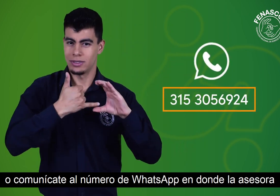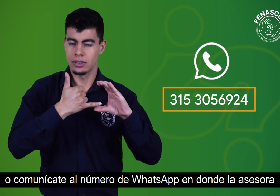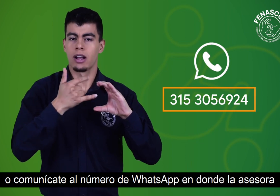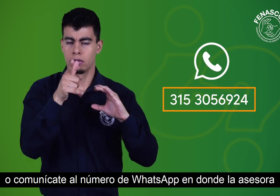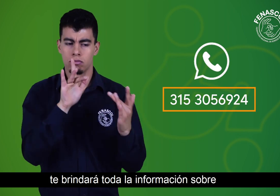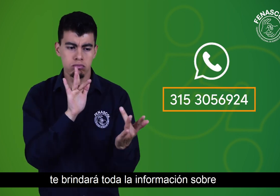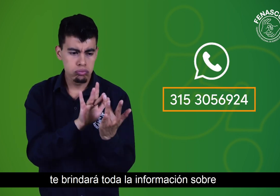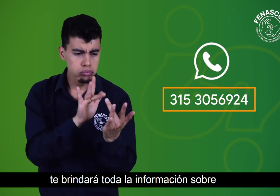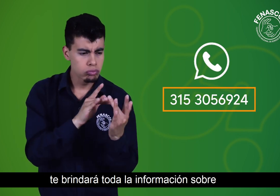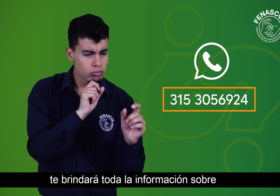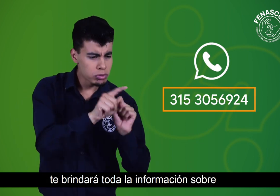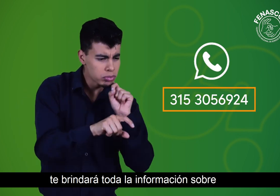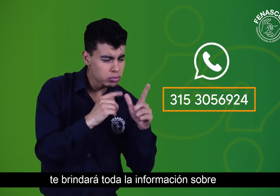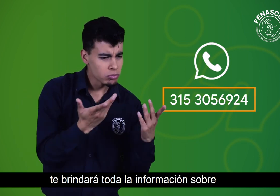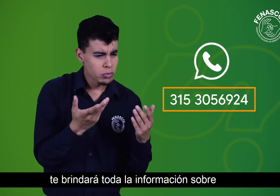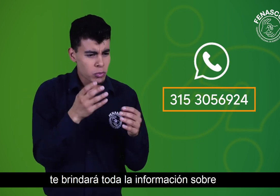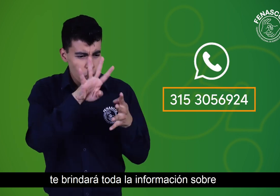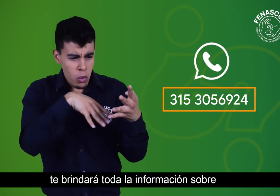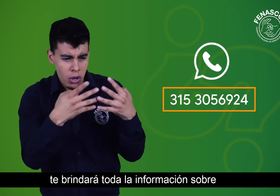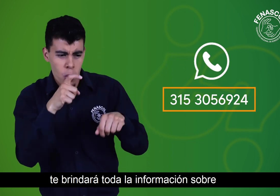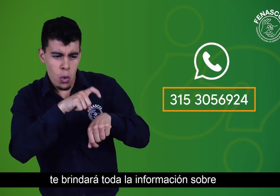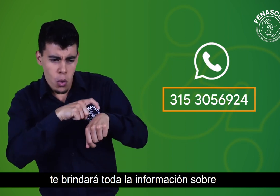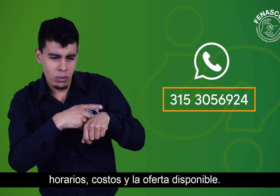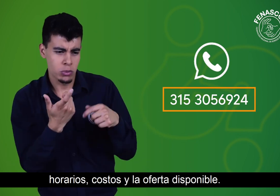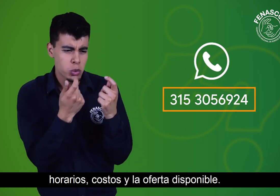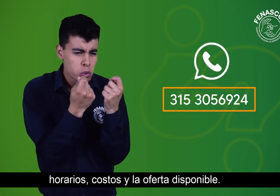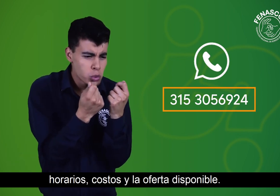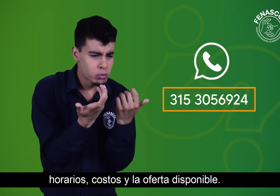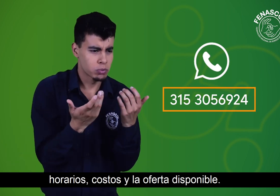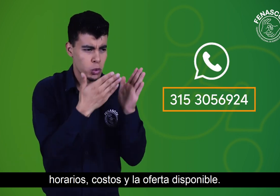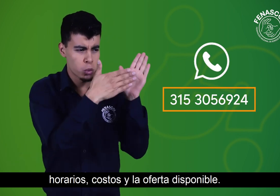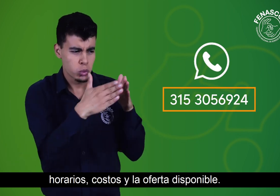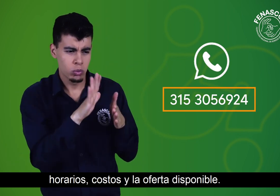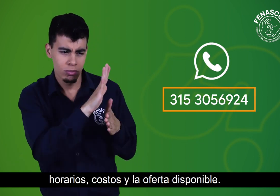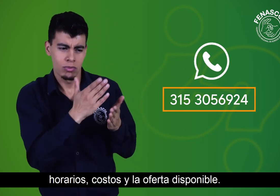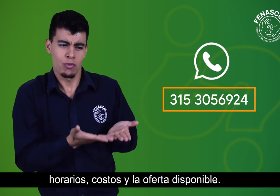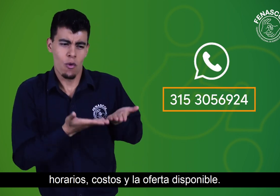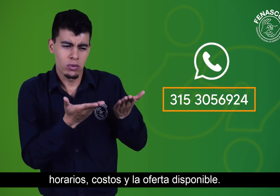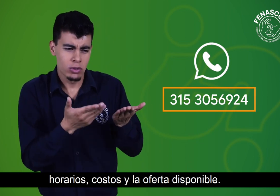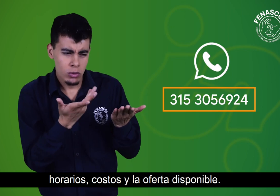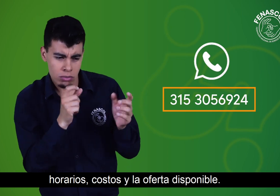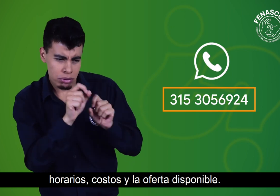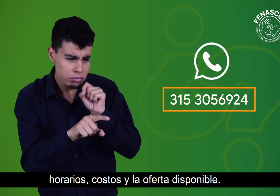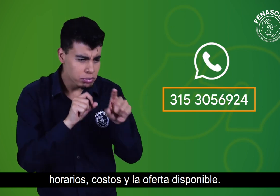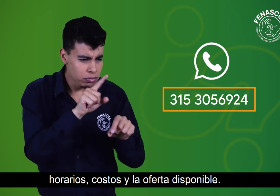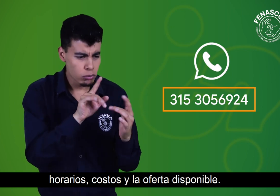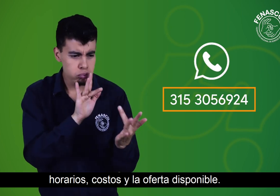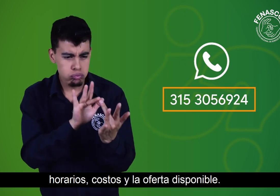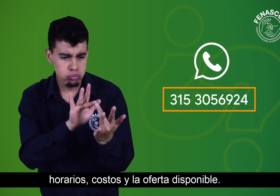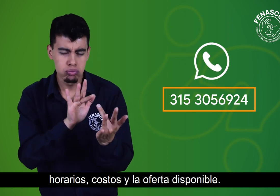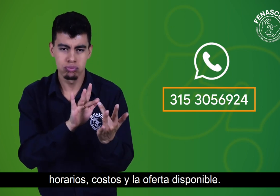asesora te brindará toda la información sobre horarios, costos y la oferta disponible. ¡Gracias!